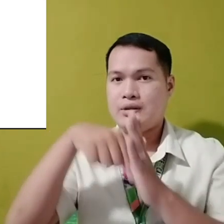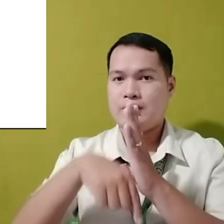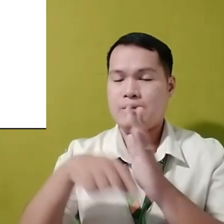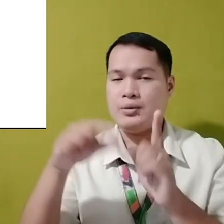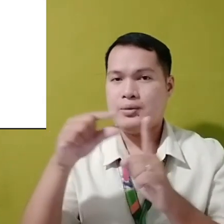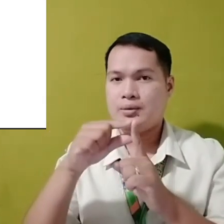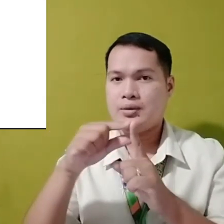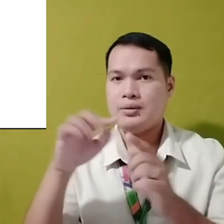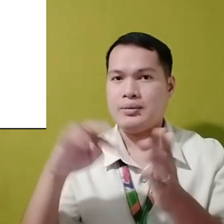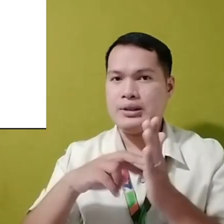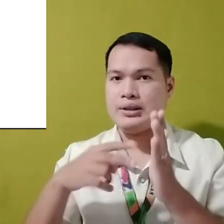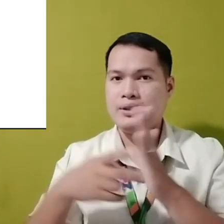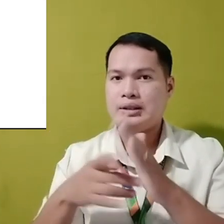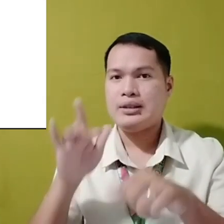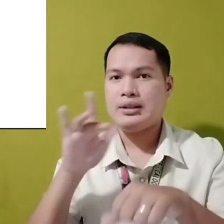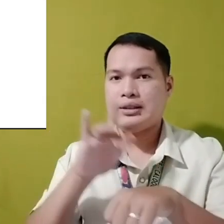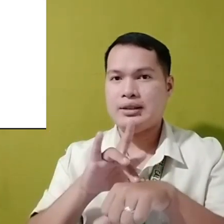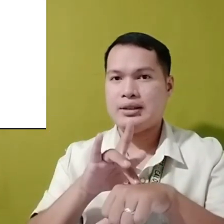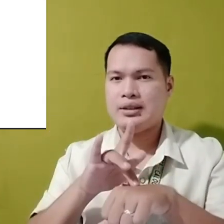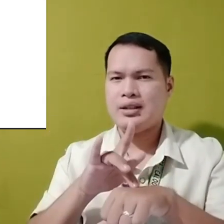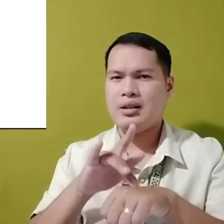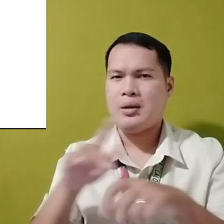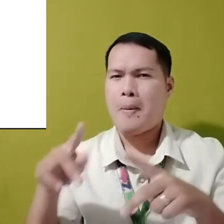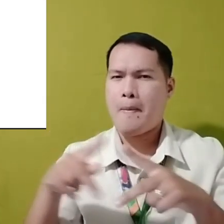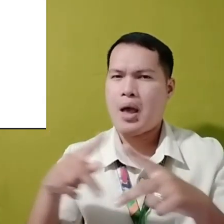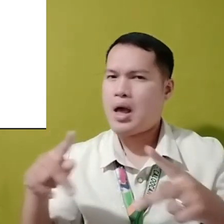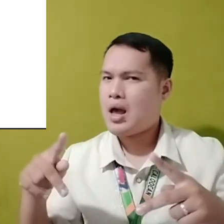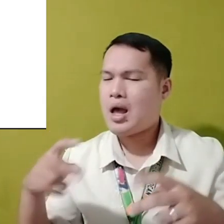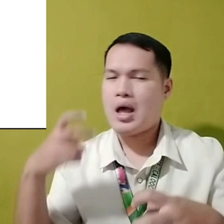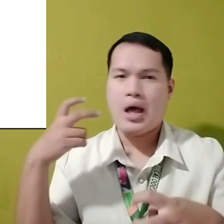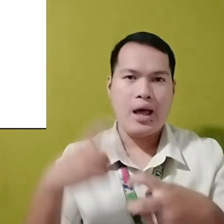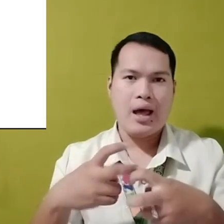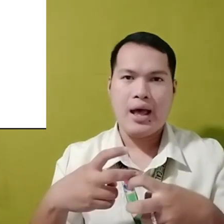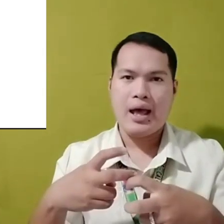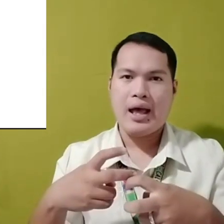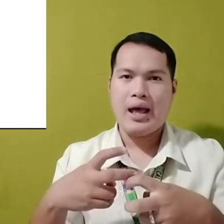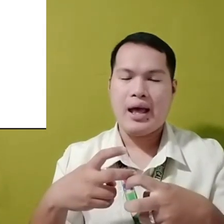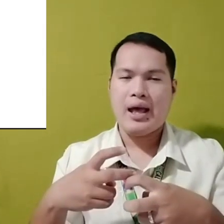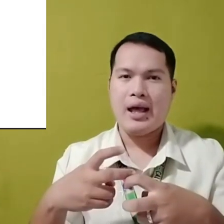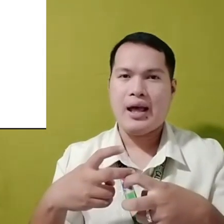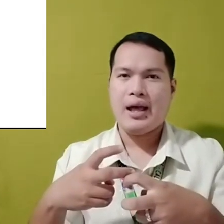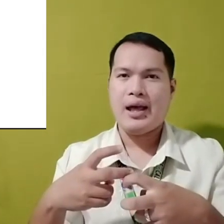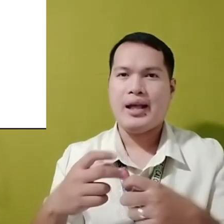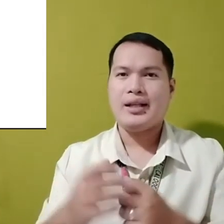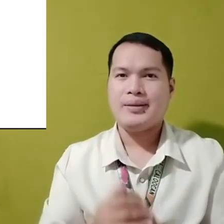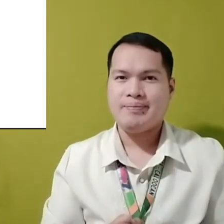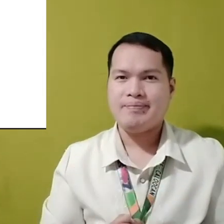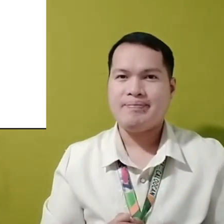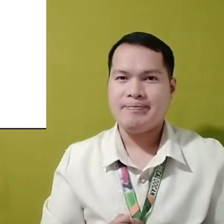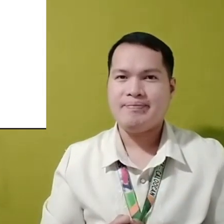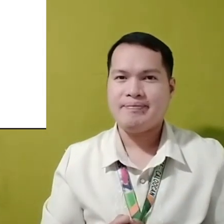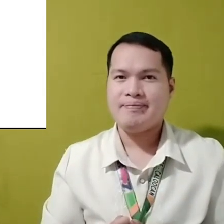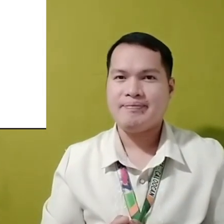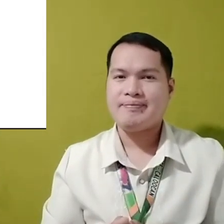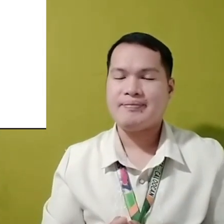Ang ibig sabihin nito ay touch na matigas. Kaya ang sign natin ay